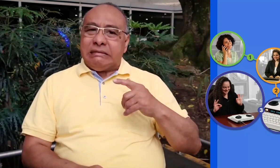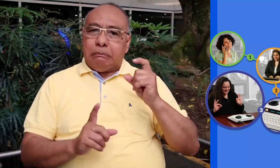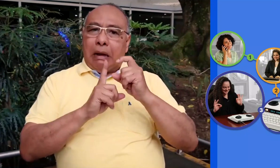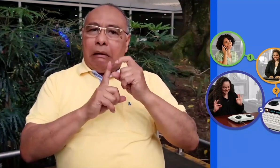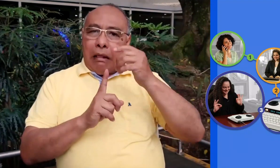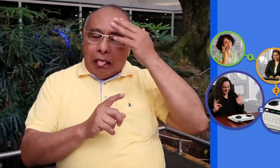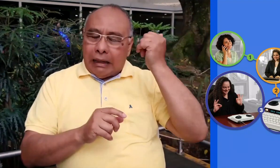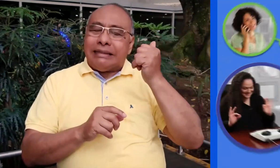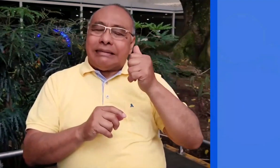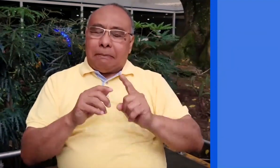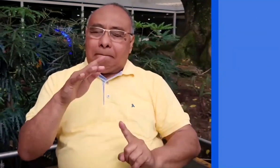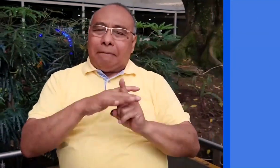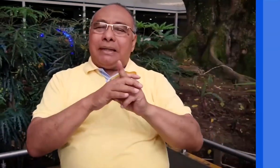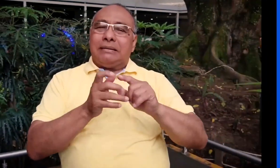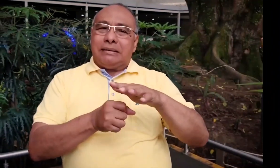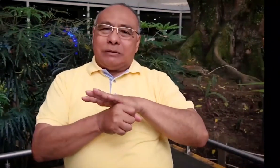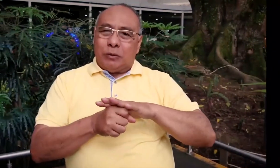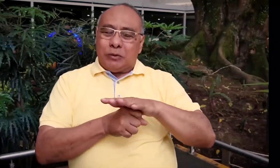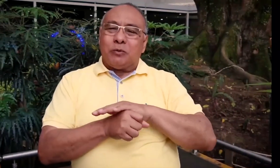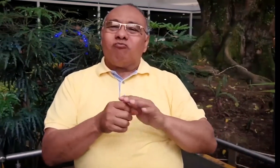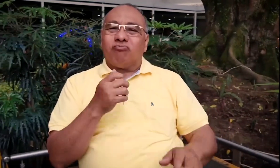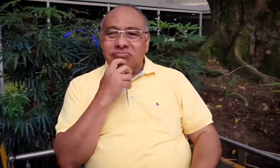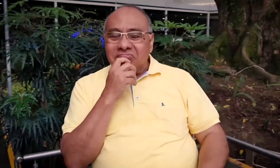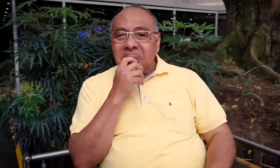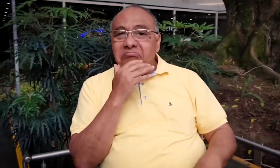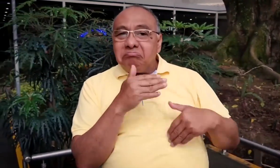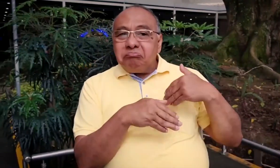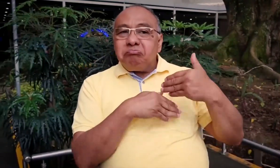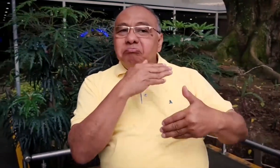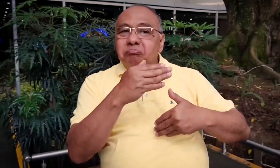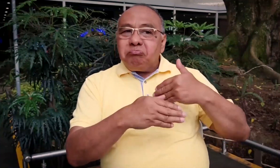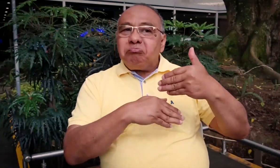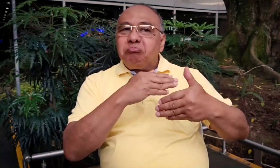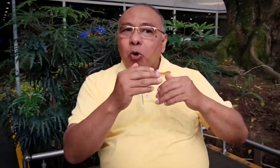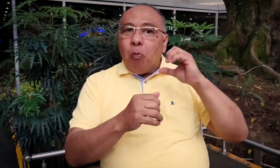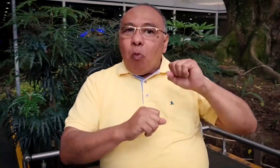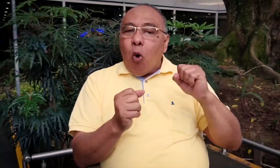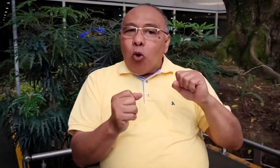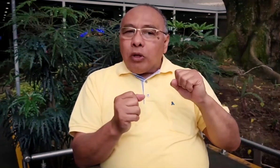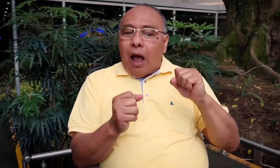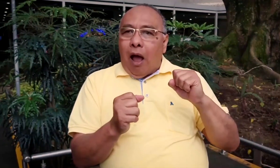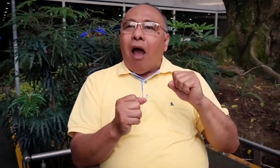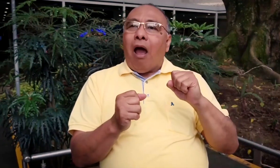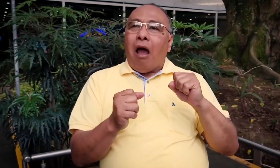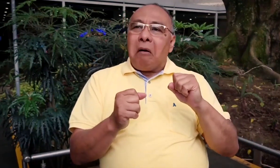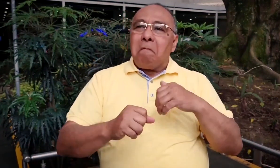sordas no escribían muy rápido. Esta fue una situación que se presentó. Después de un tiempo, estos dispositivos,